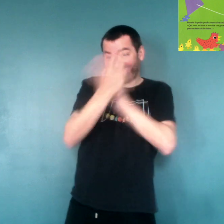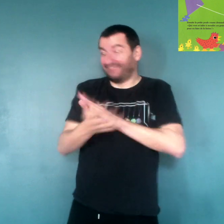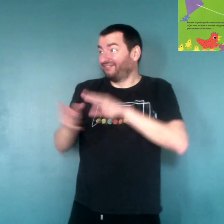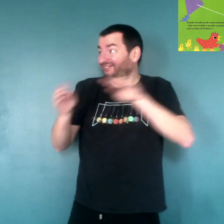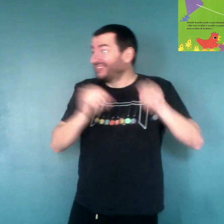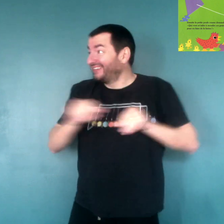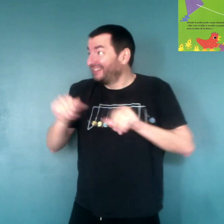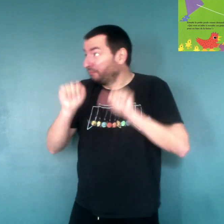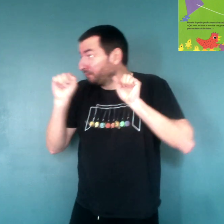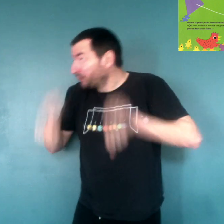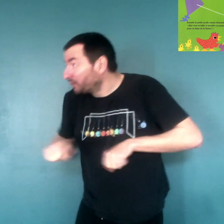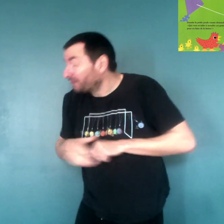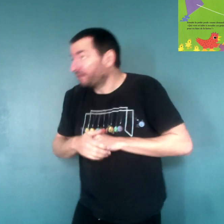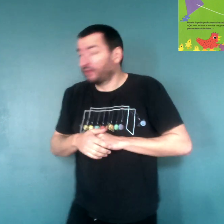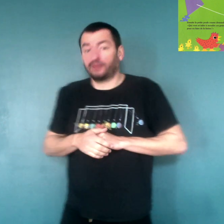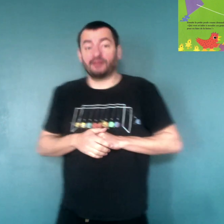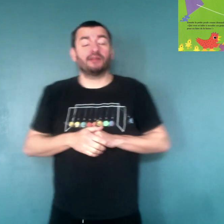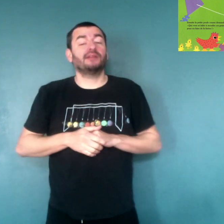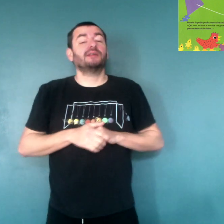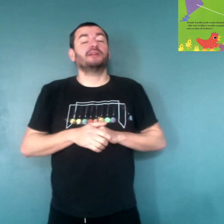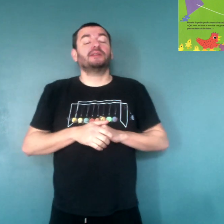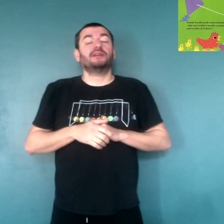pour faire de la farine ?